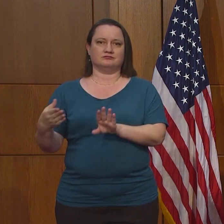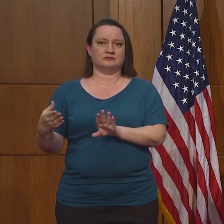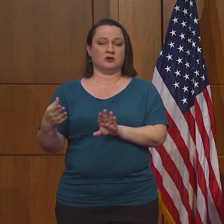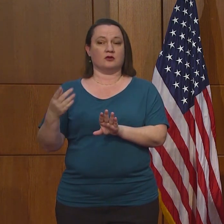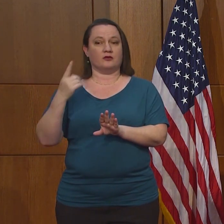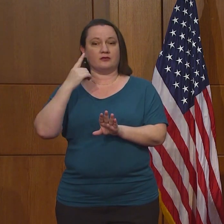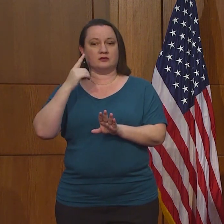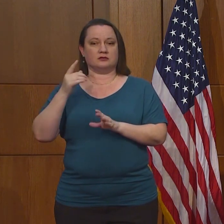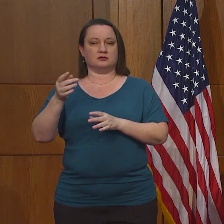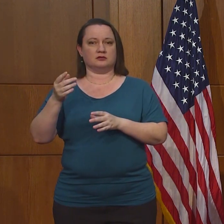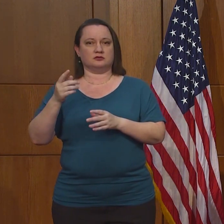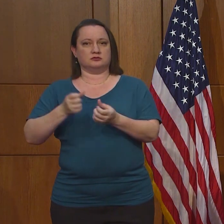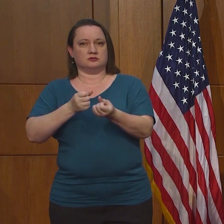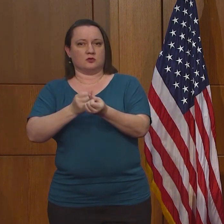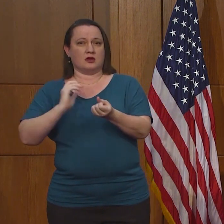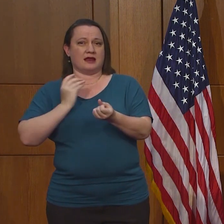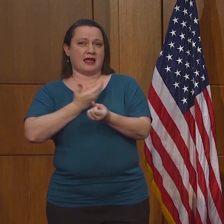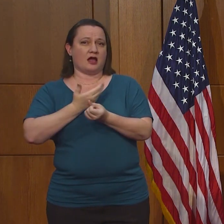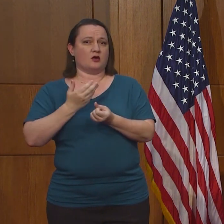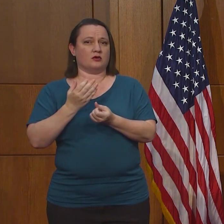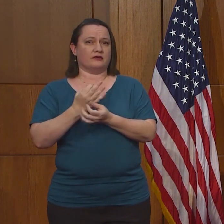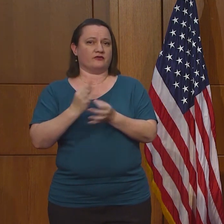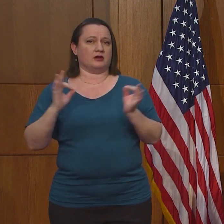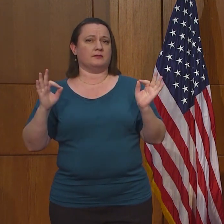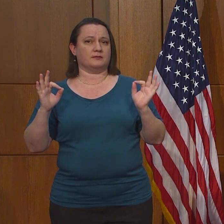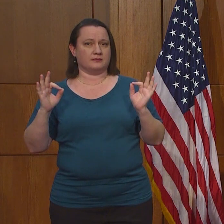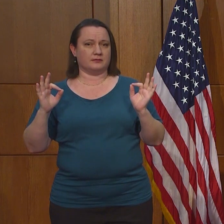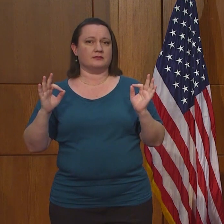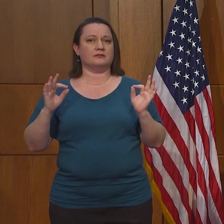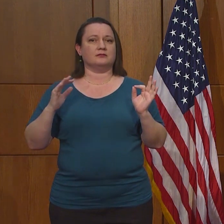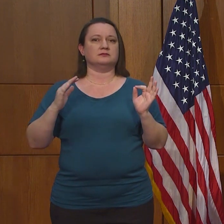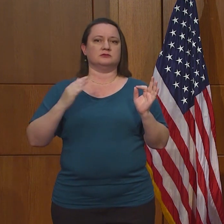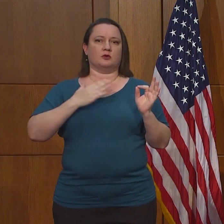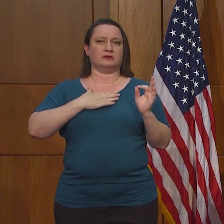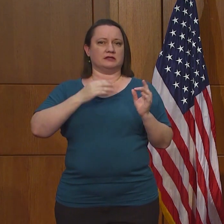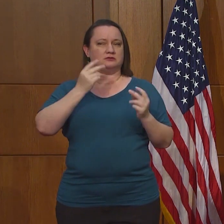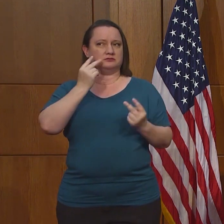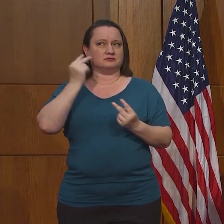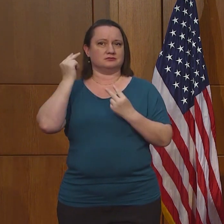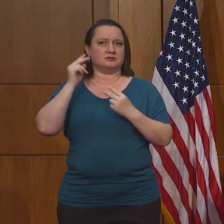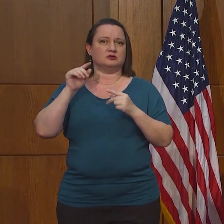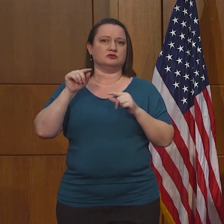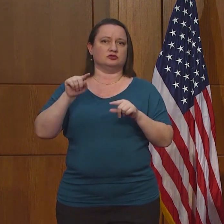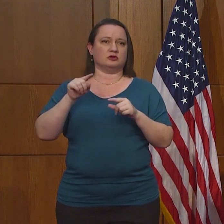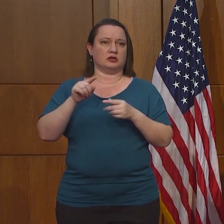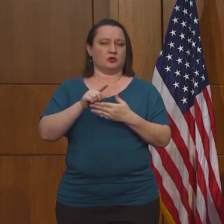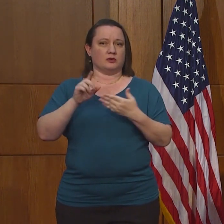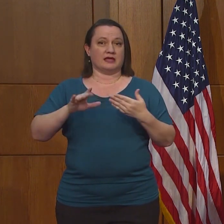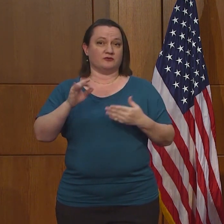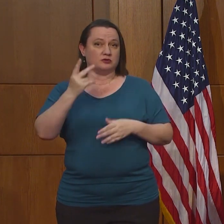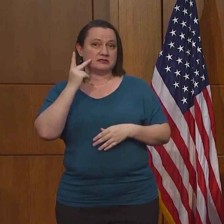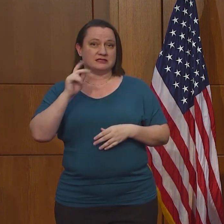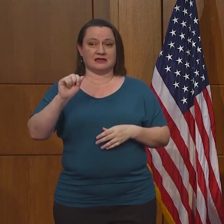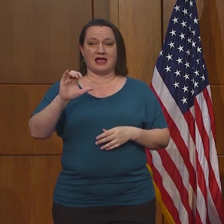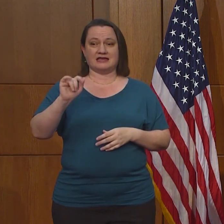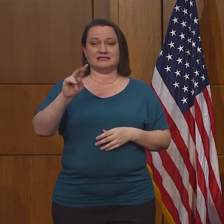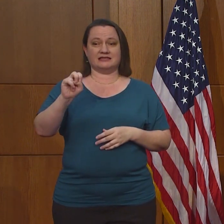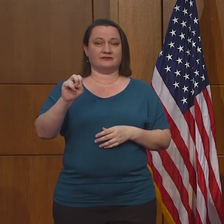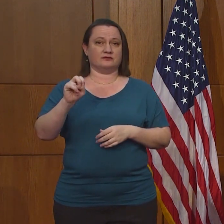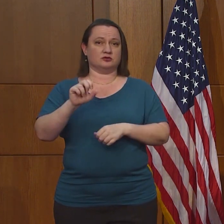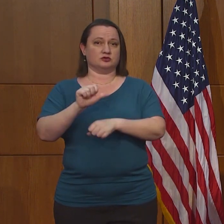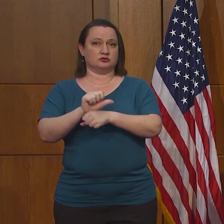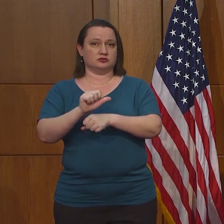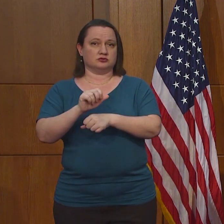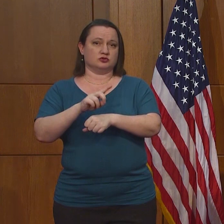país para que nosotros hoy podamos disfrutar esta libertad que tenemos. Así que si usted ve a alguna persona